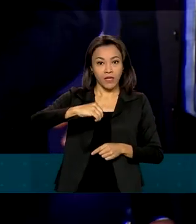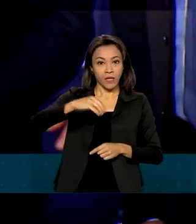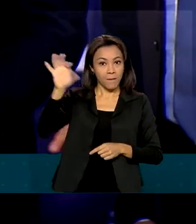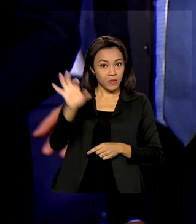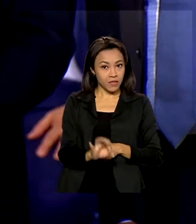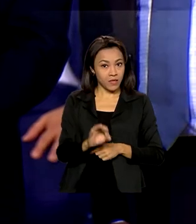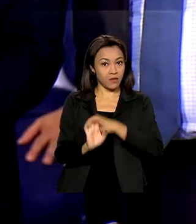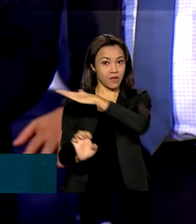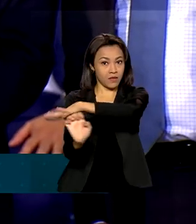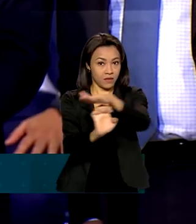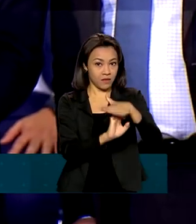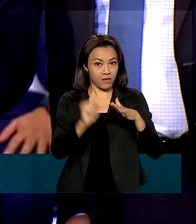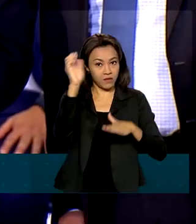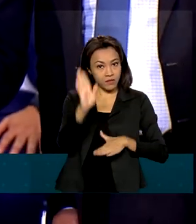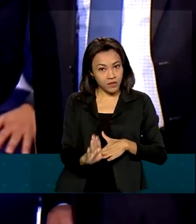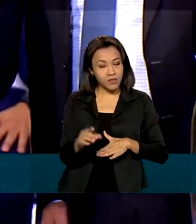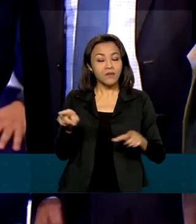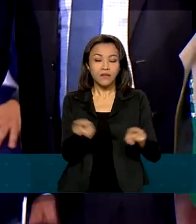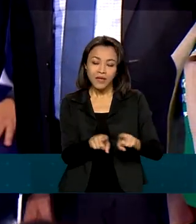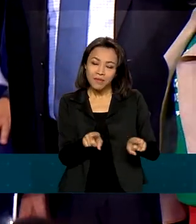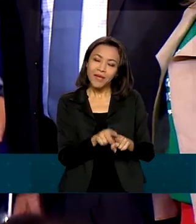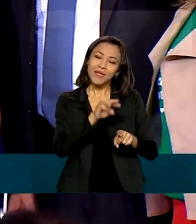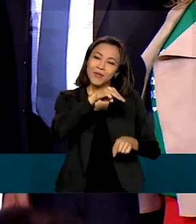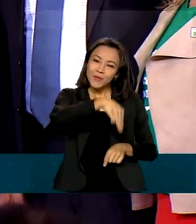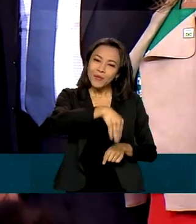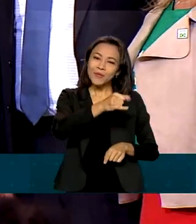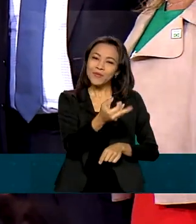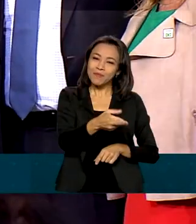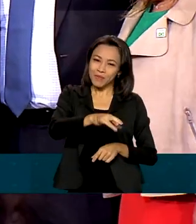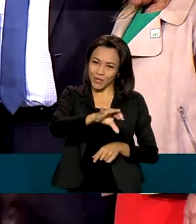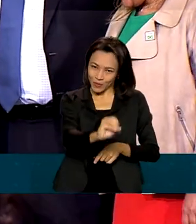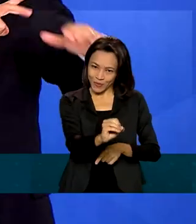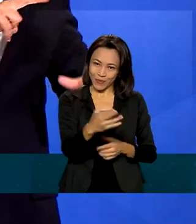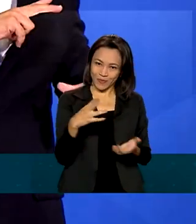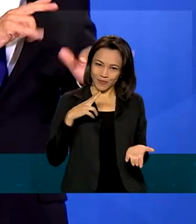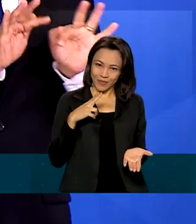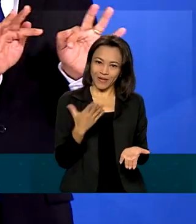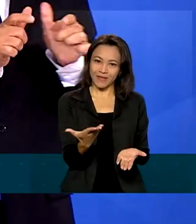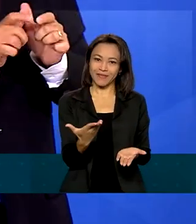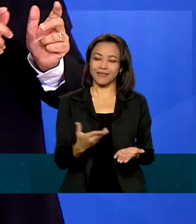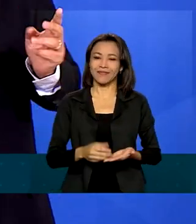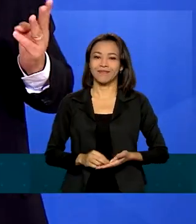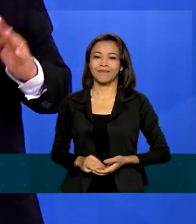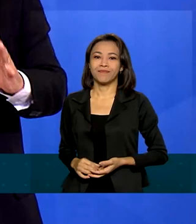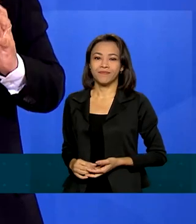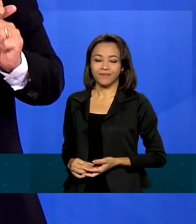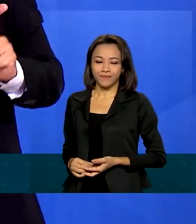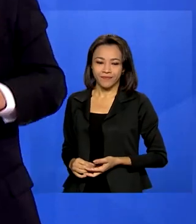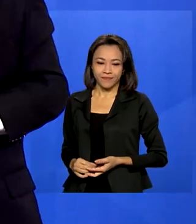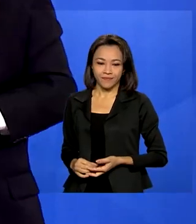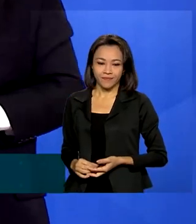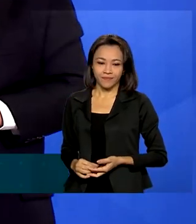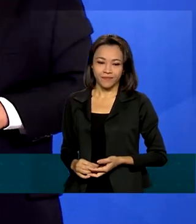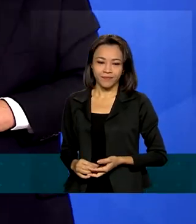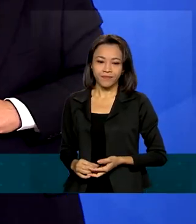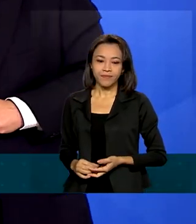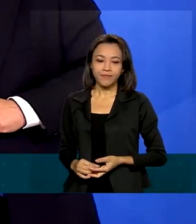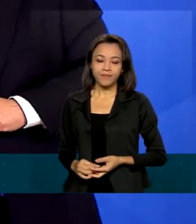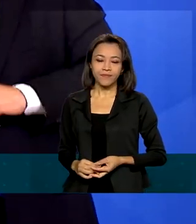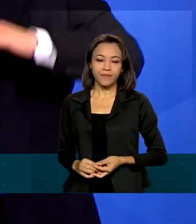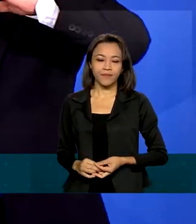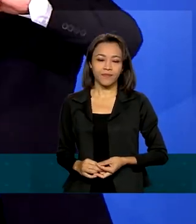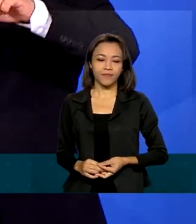brasileiras, incluindo os microempreendedores individuais. Além de 5 milhões e meio de micro e pequenas empresas,